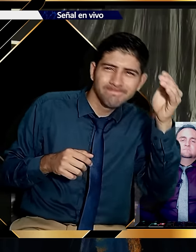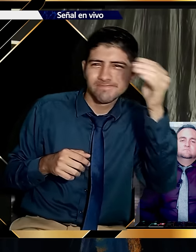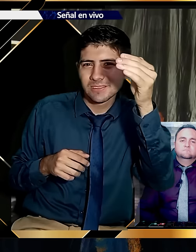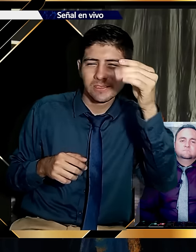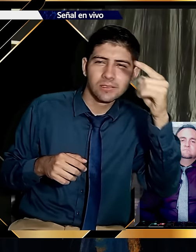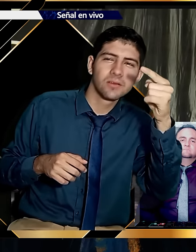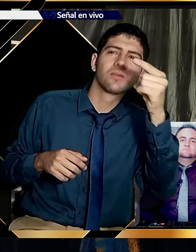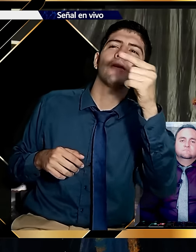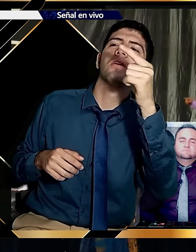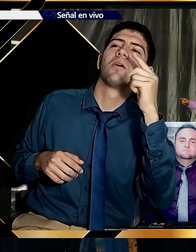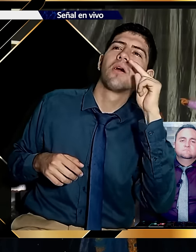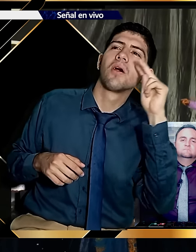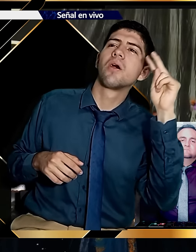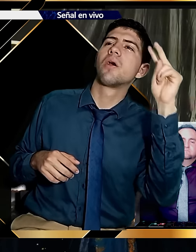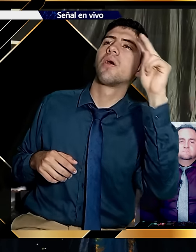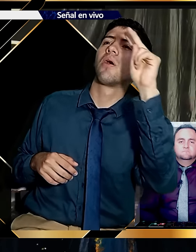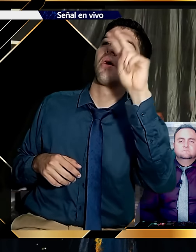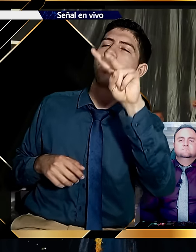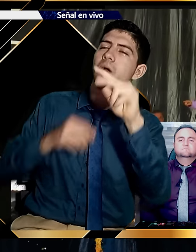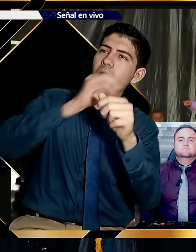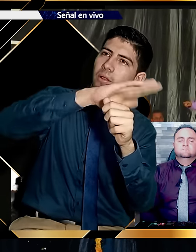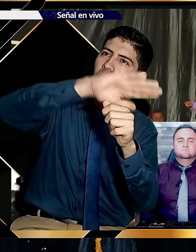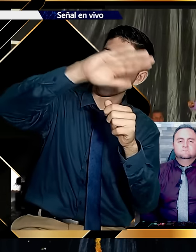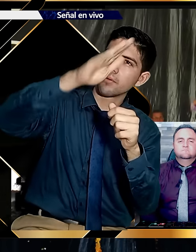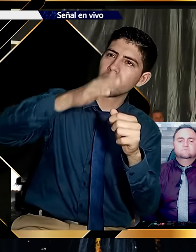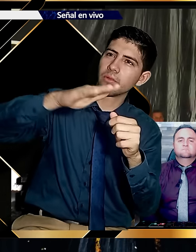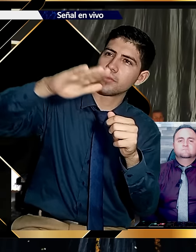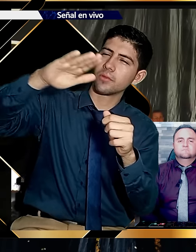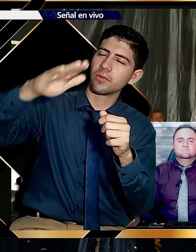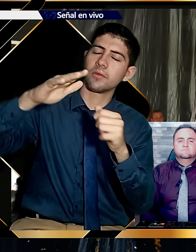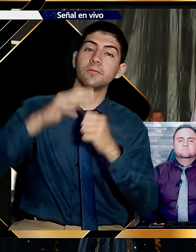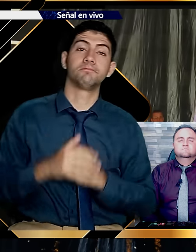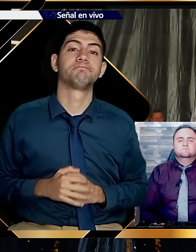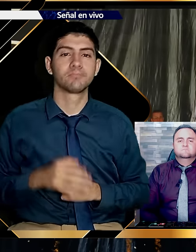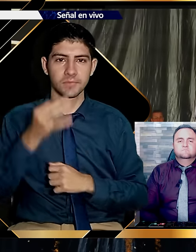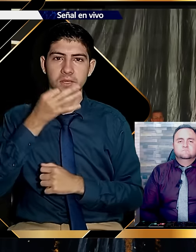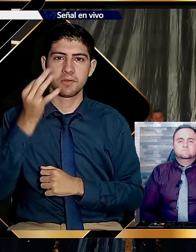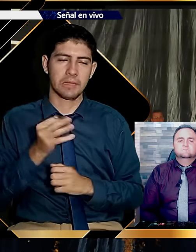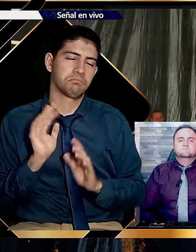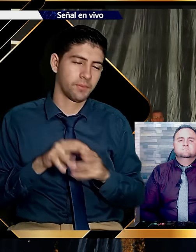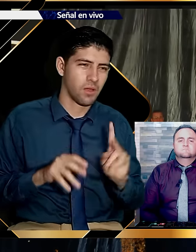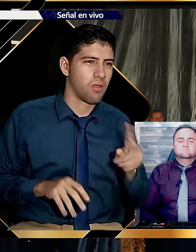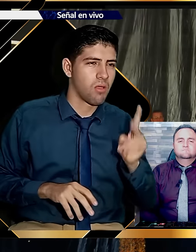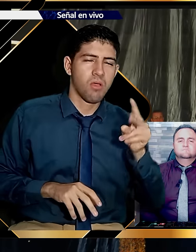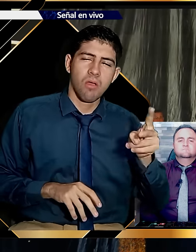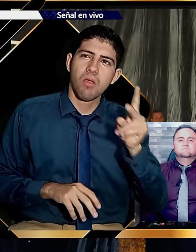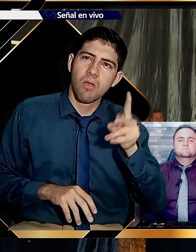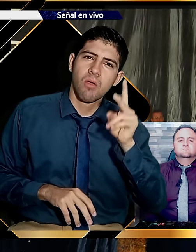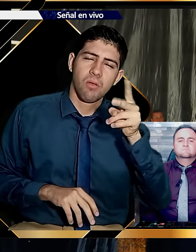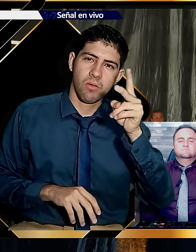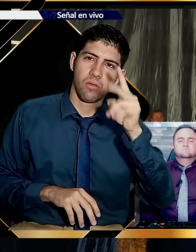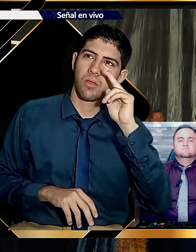Dijo, falta una curva. Y cuando asomemos a esa curva, se van a encontrar con el Nevado. Y